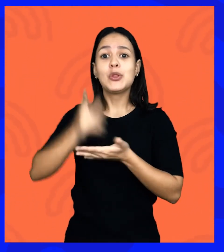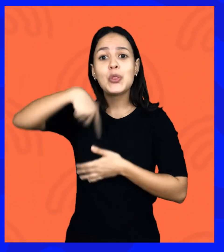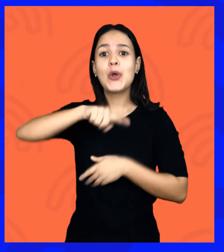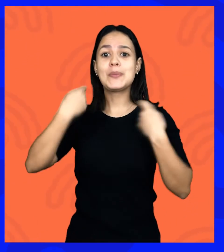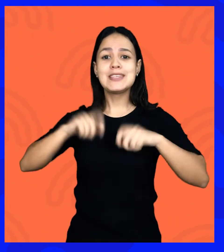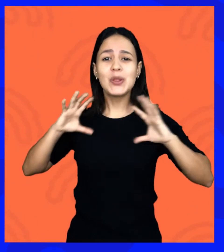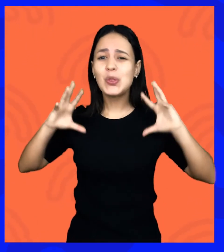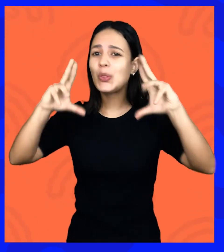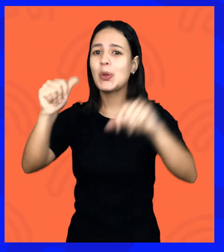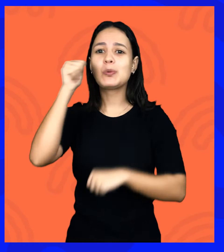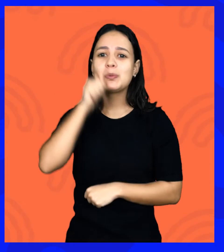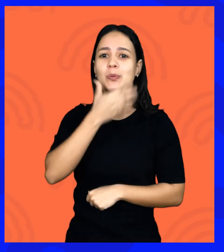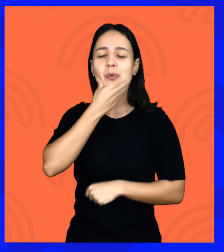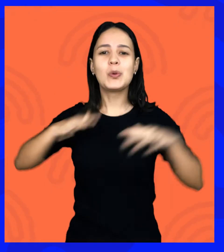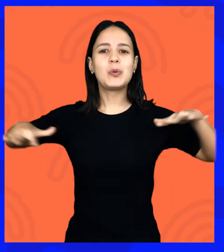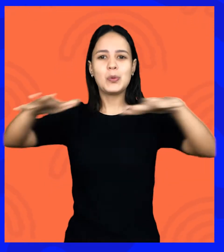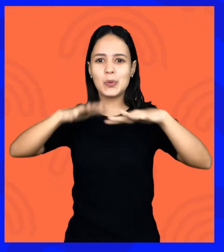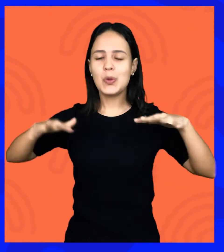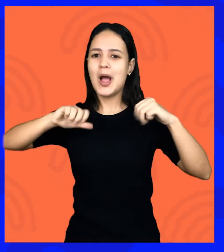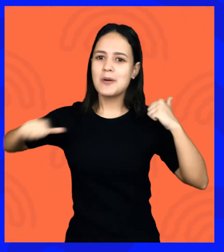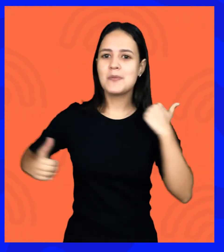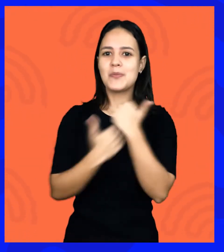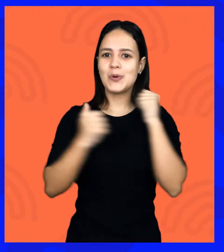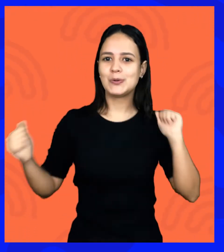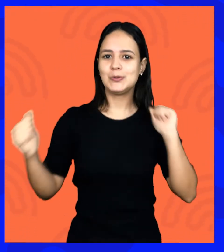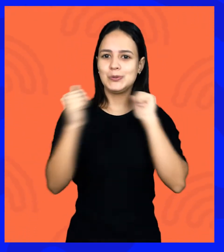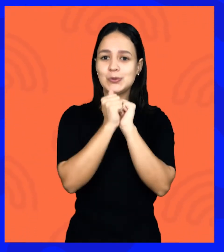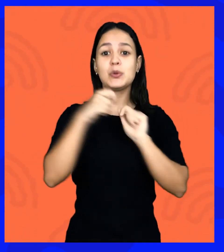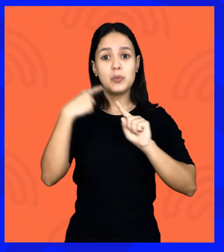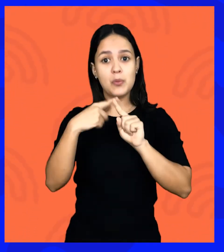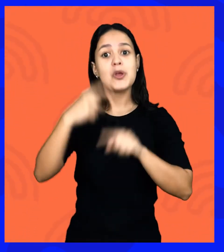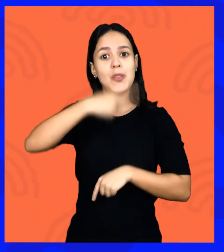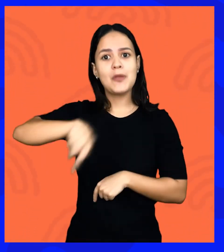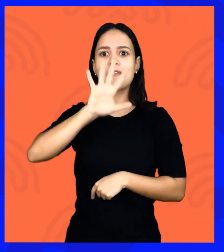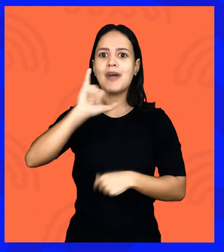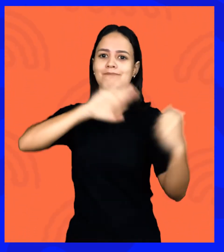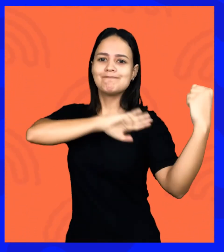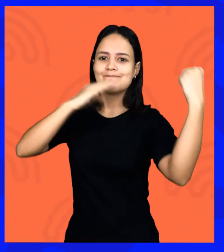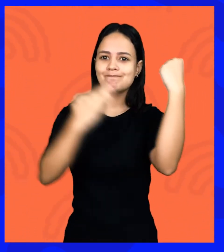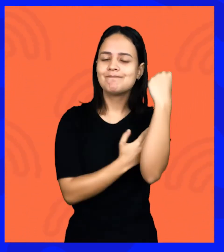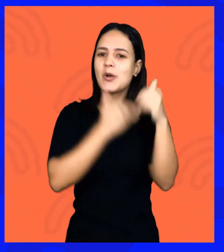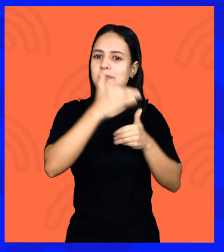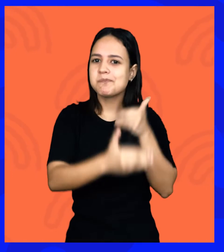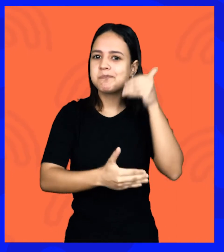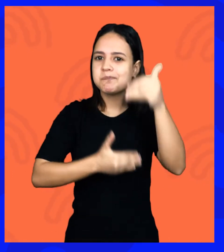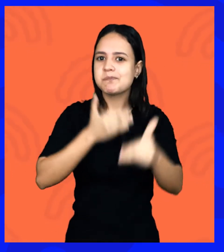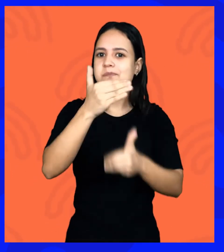precisa que todos, todas e todos aí encampem essa luta junto com a gente porque a gente vai se fortalecendo e vai com